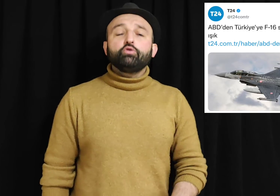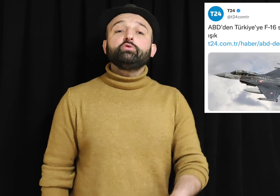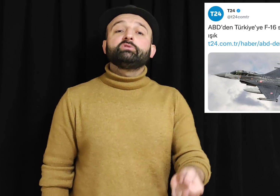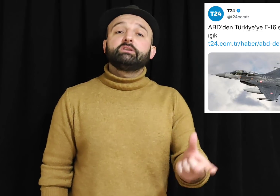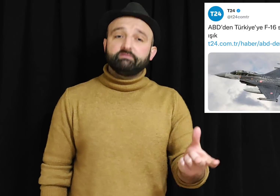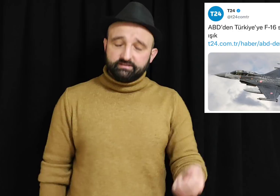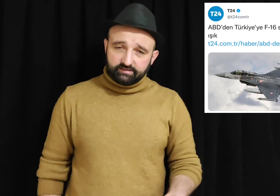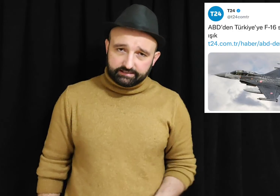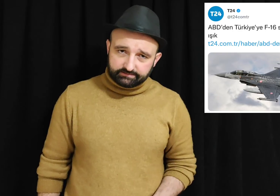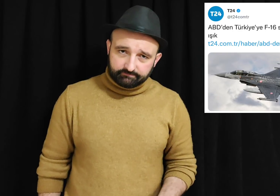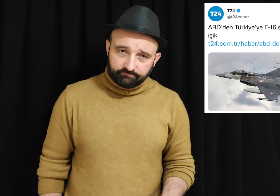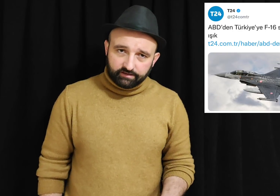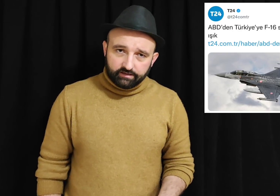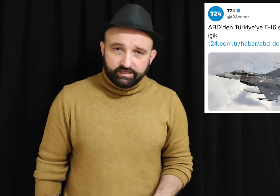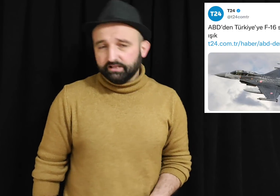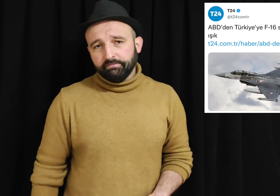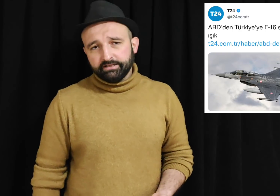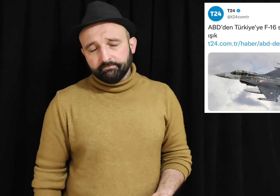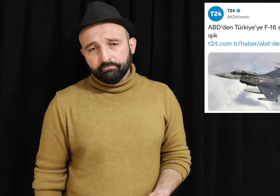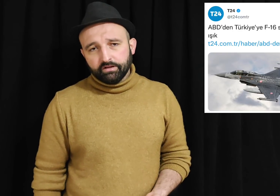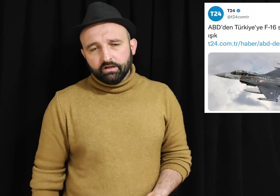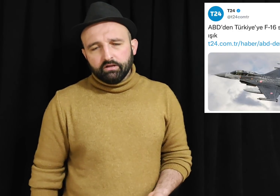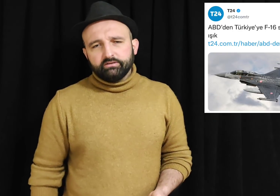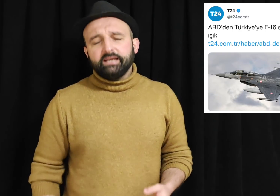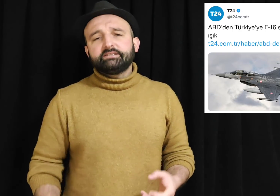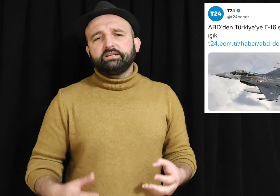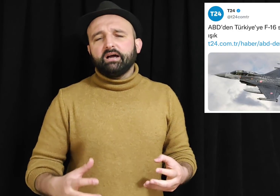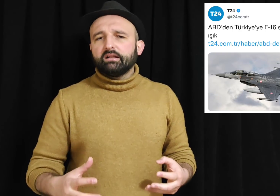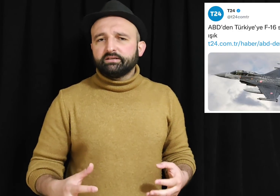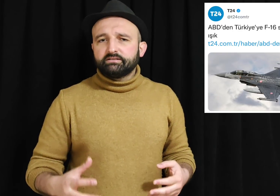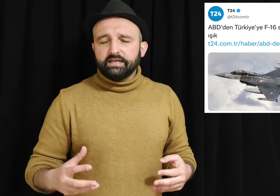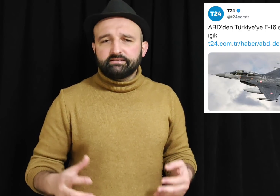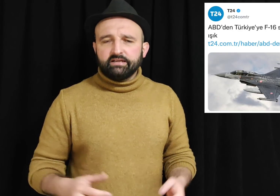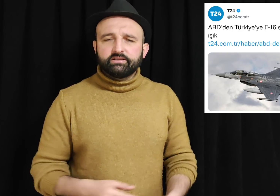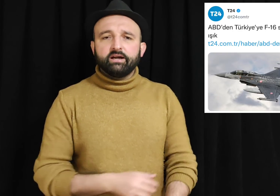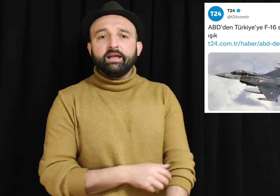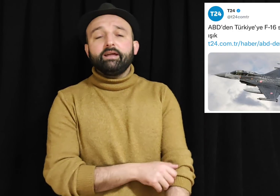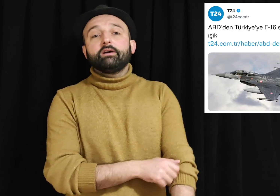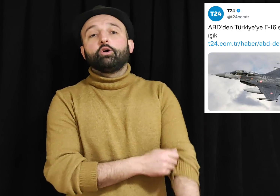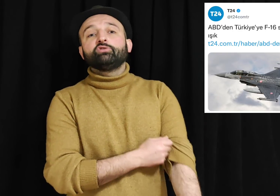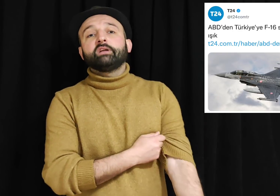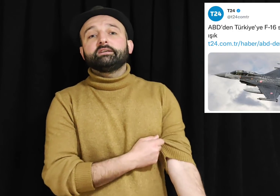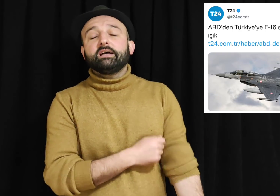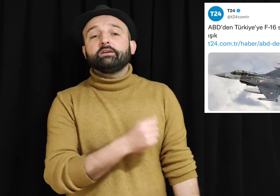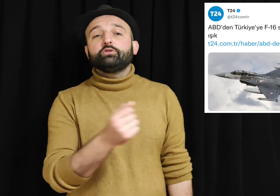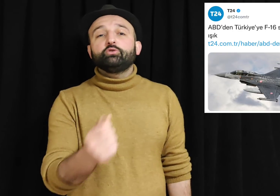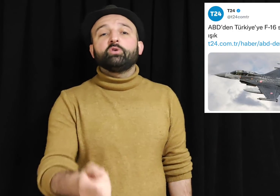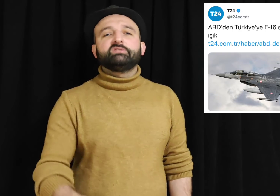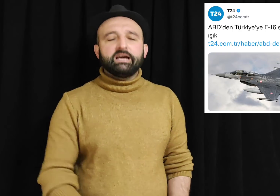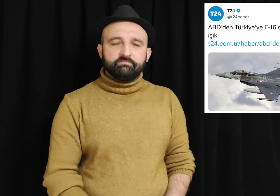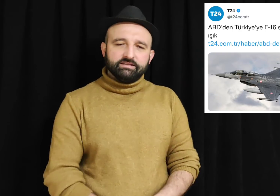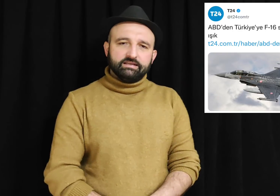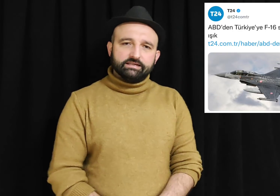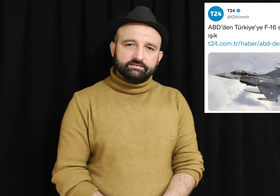Burun kıvırdılar. Yetmedi. Teskiti aldık 80 tane onları da göndermediler.